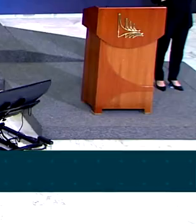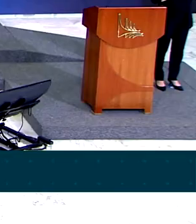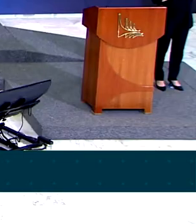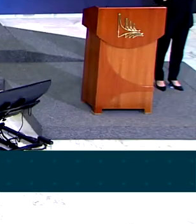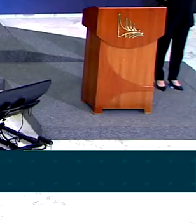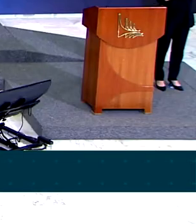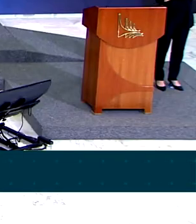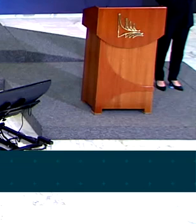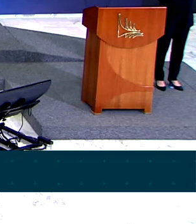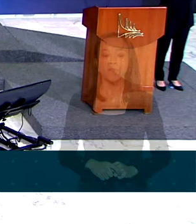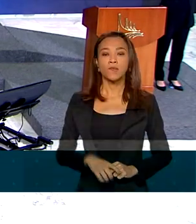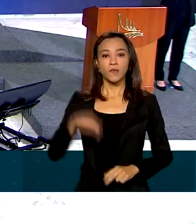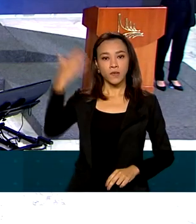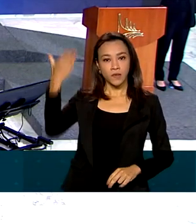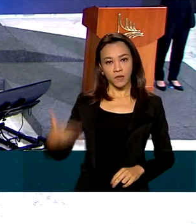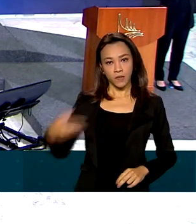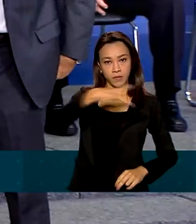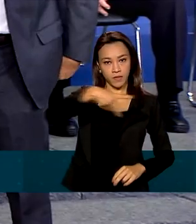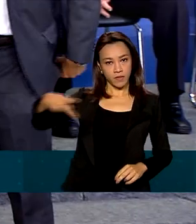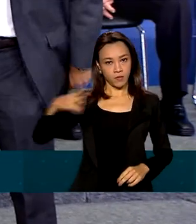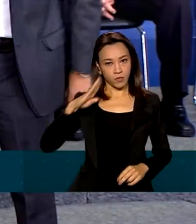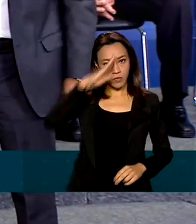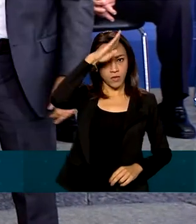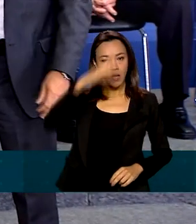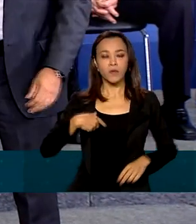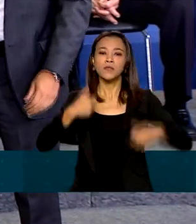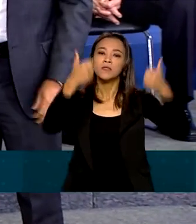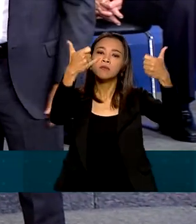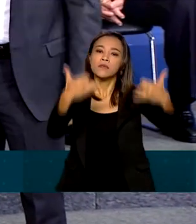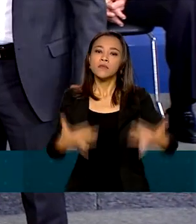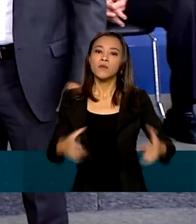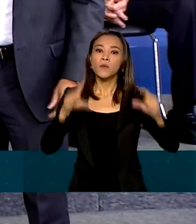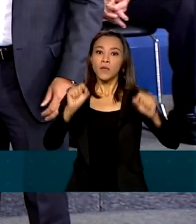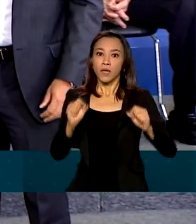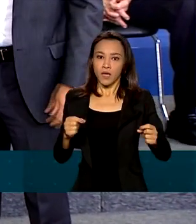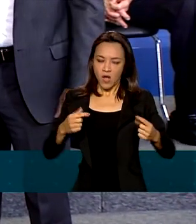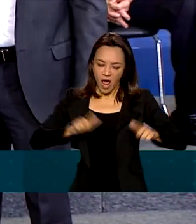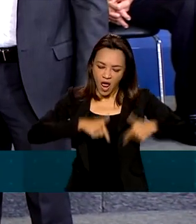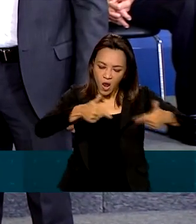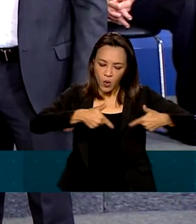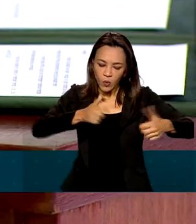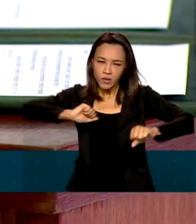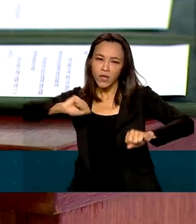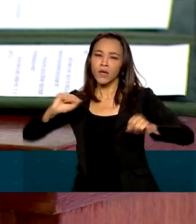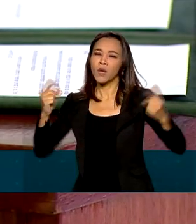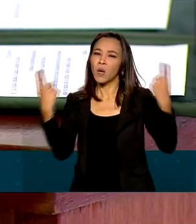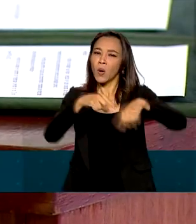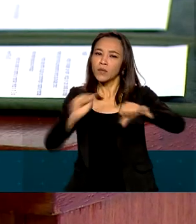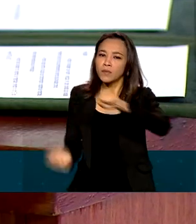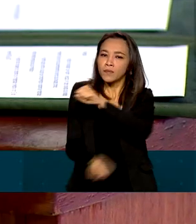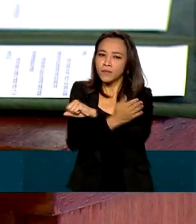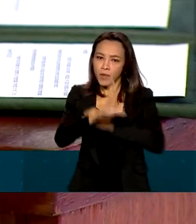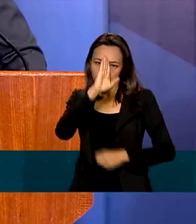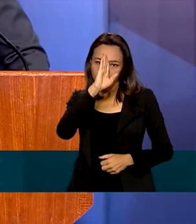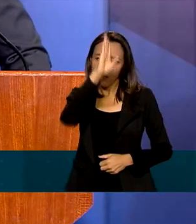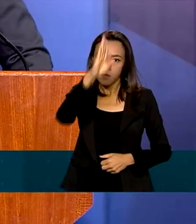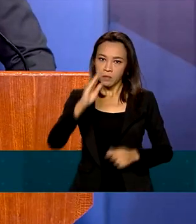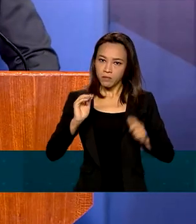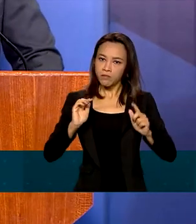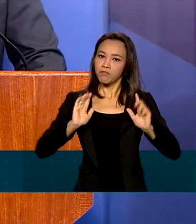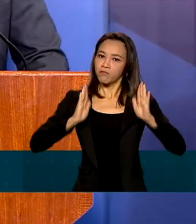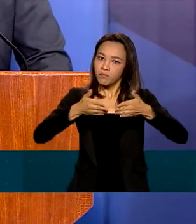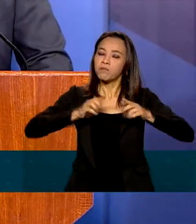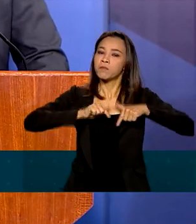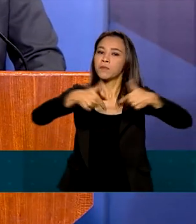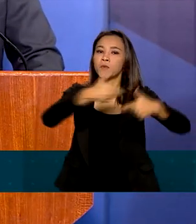sistema. O presidente Jair Bolsonaro destacou que o combate à corrupção é uma prioridade do governo federal e